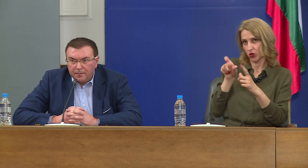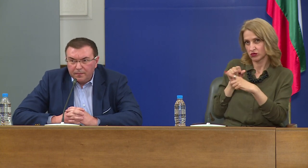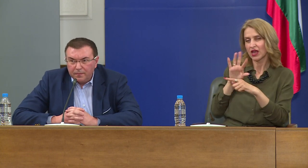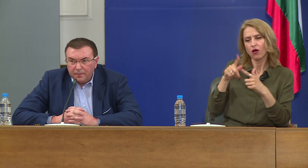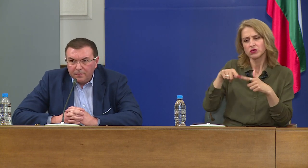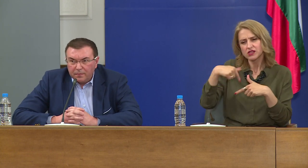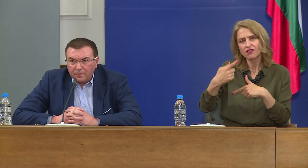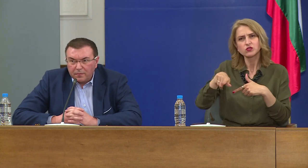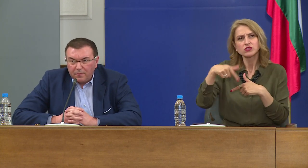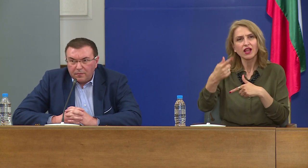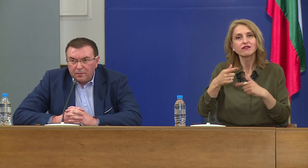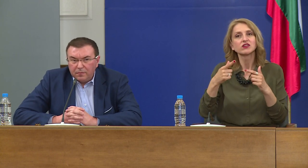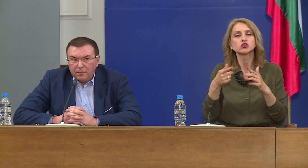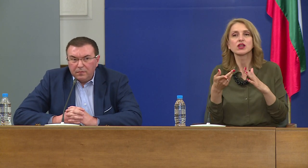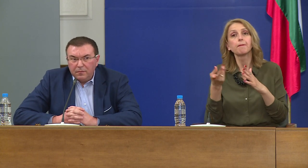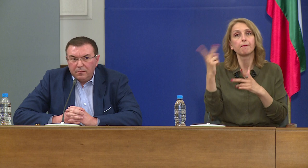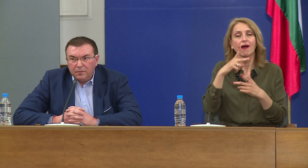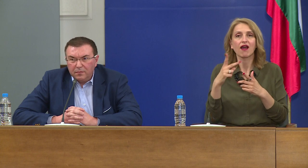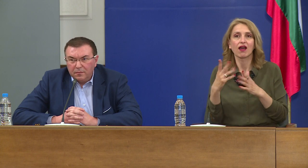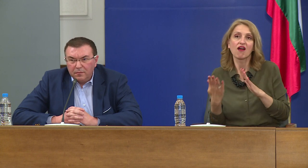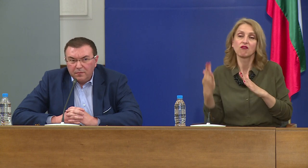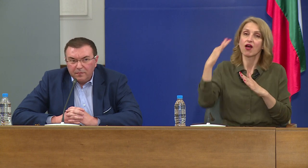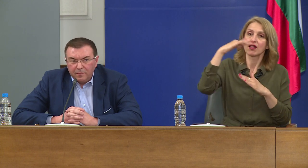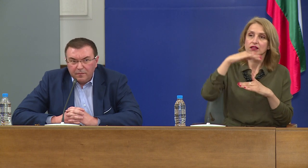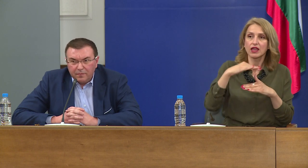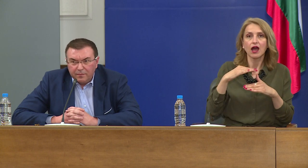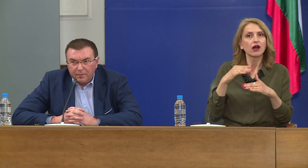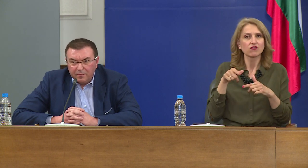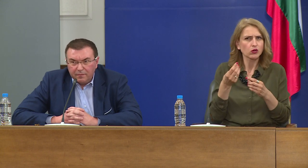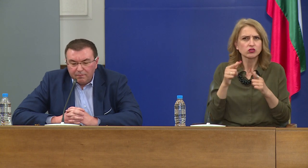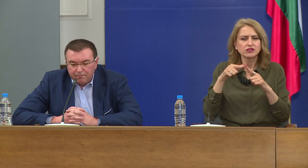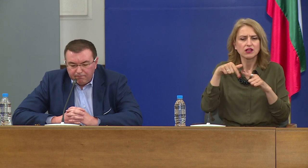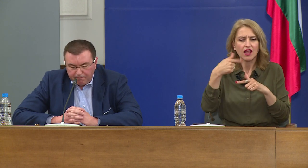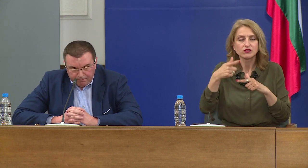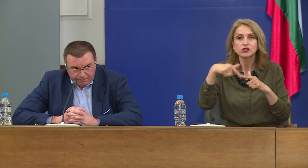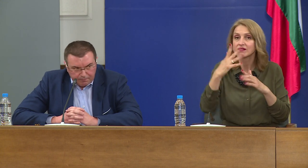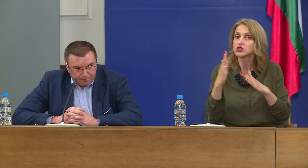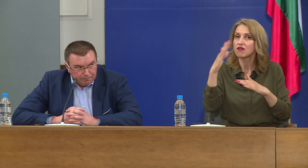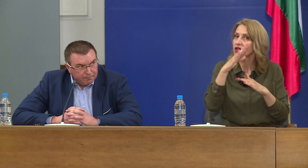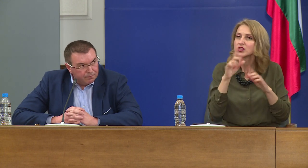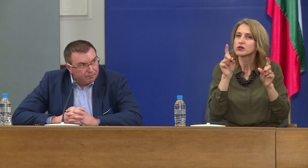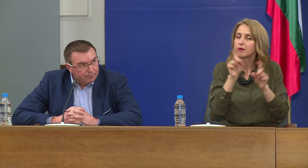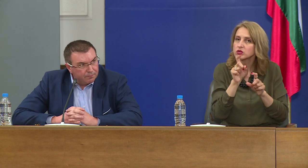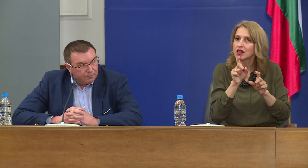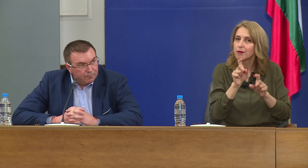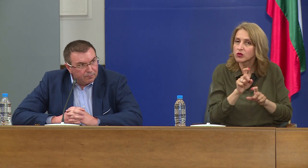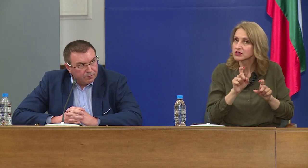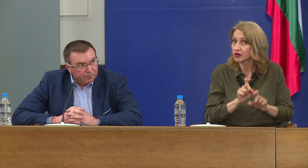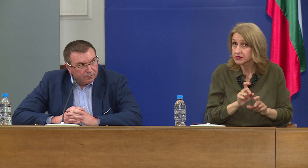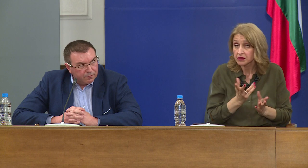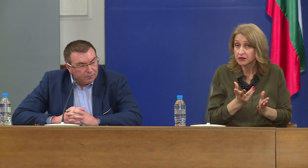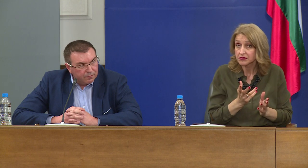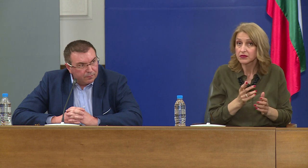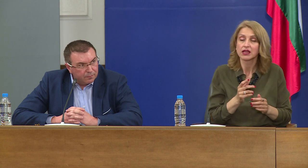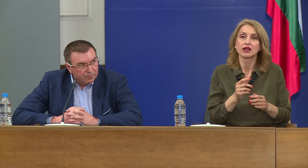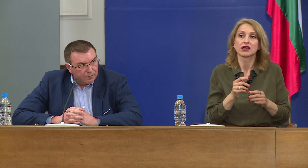такива, се очаква да са с този по-малмощен вирус и няма да са толкова силни и това, което казвате сега, ще въжи и септември, и октомври